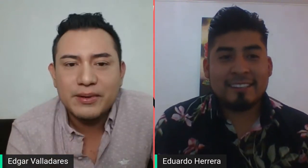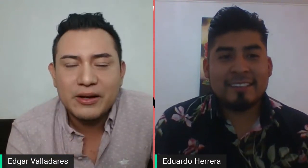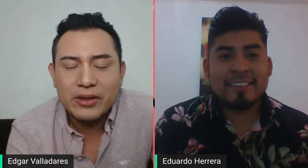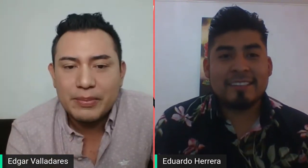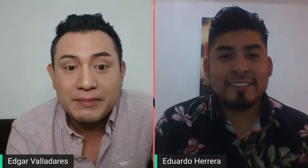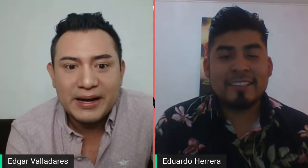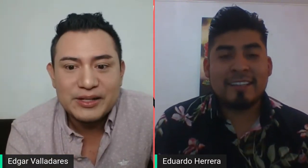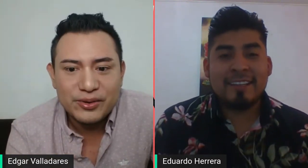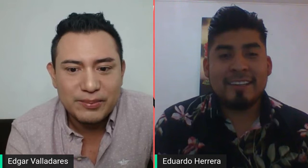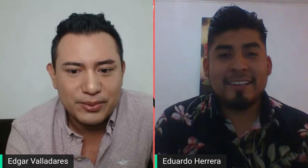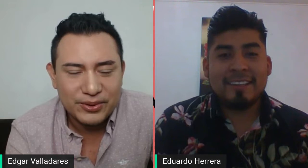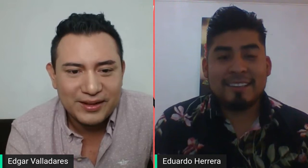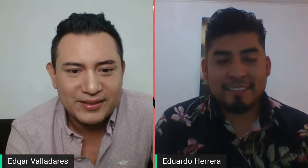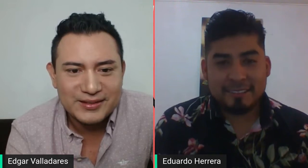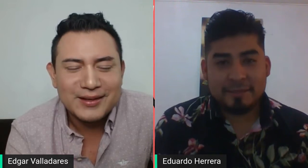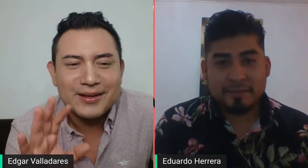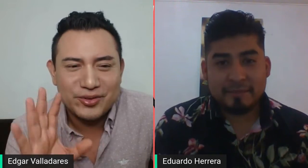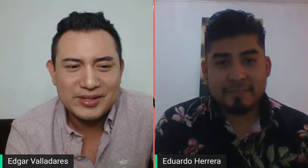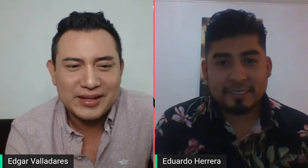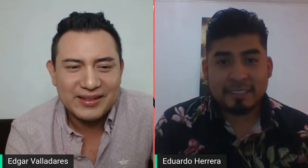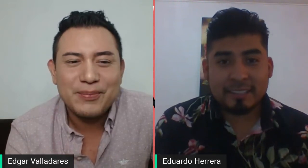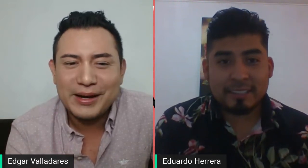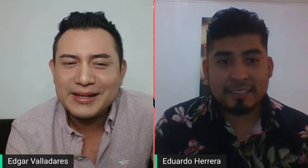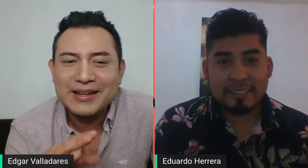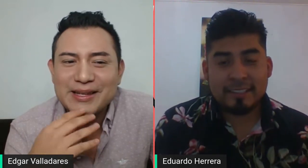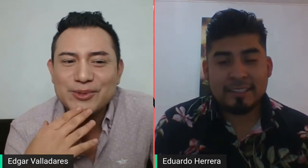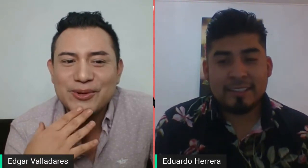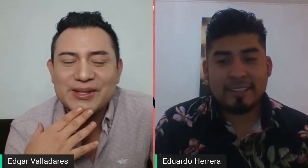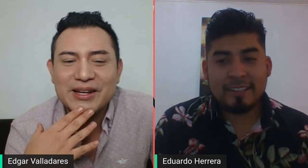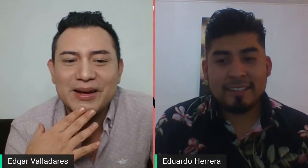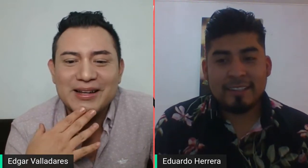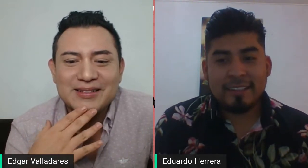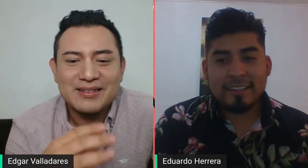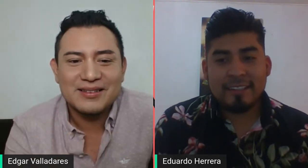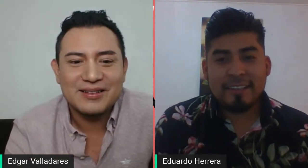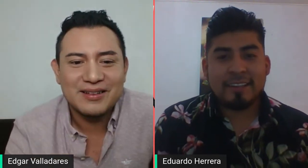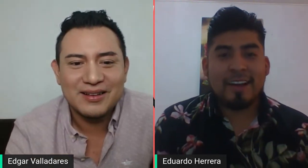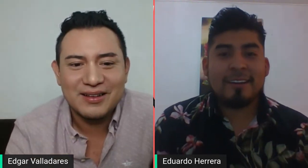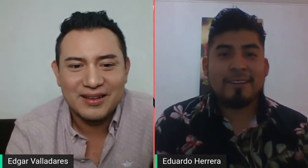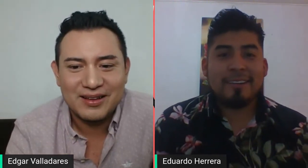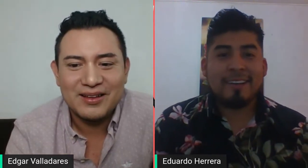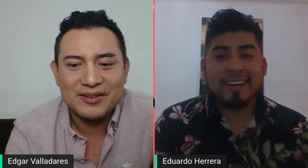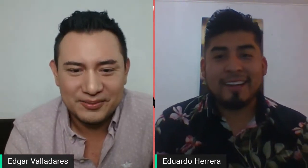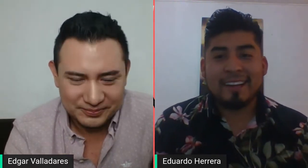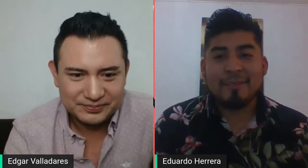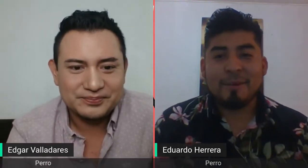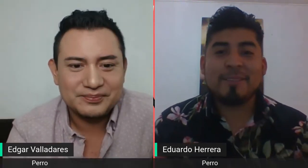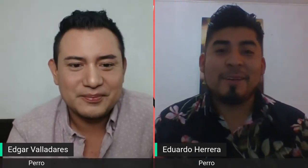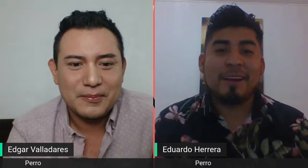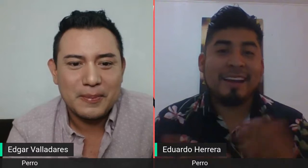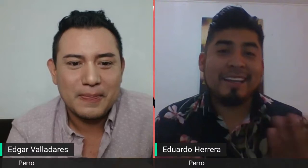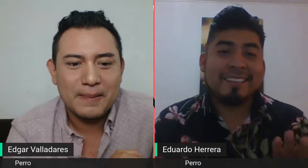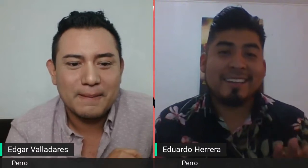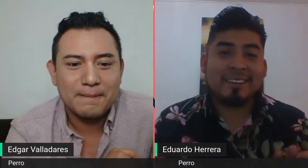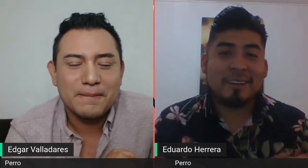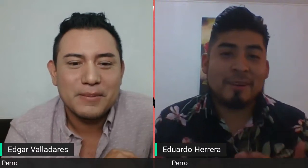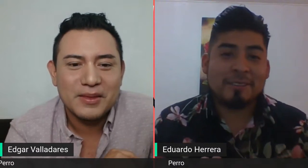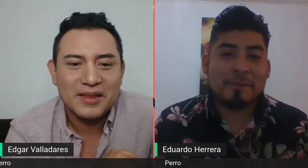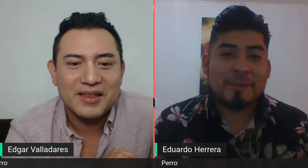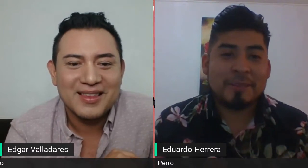primaria son importantes. Entonces, ¿te parece que iniciemos con los animales? Claro. Vamos a iniciar con el más famoso